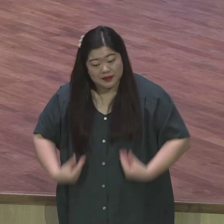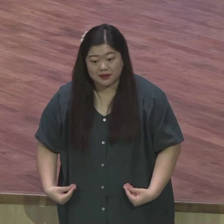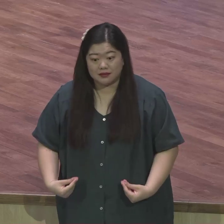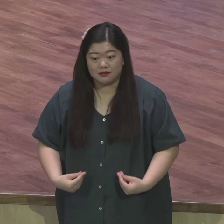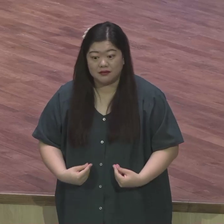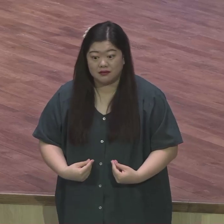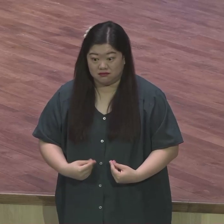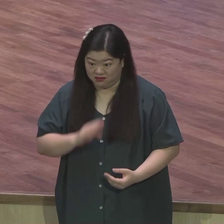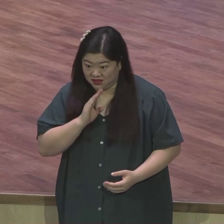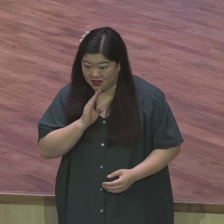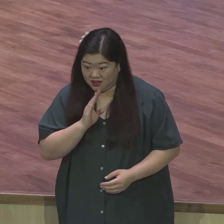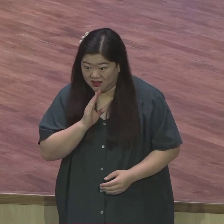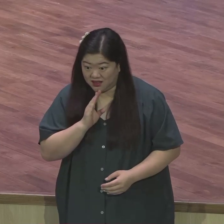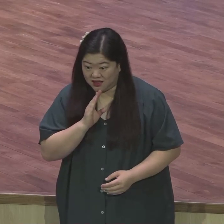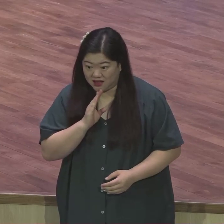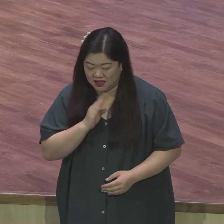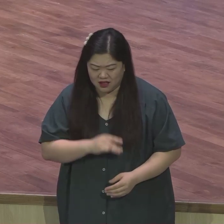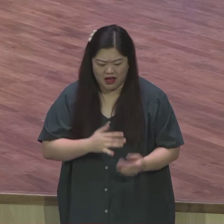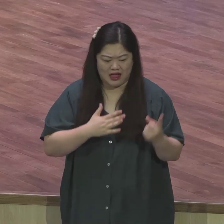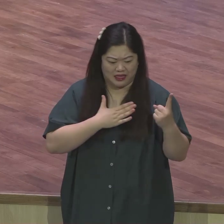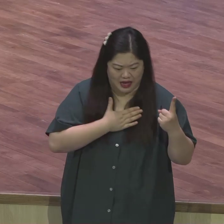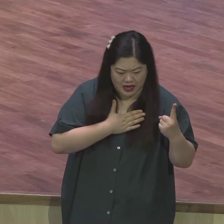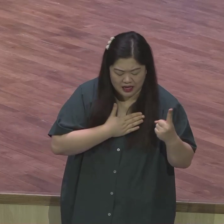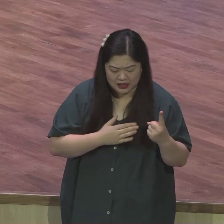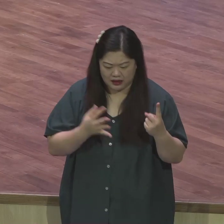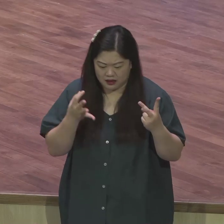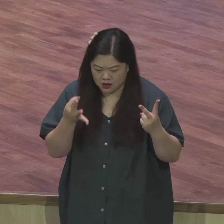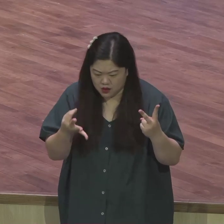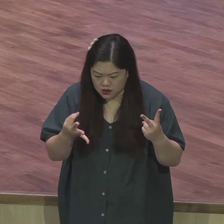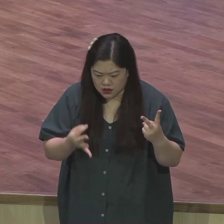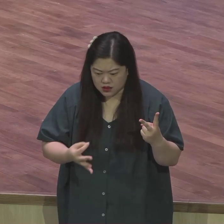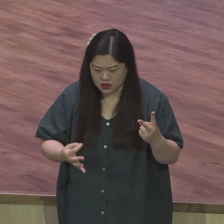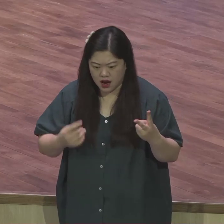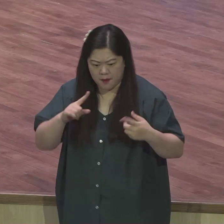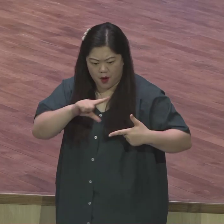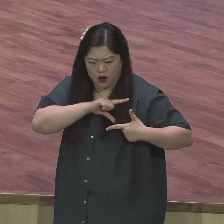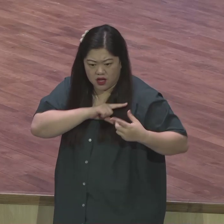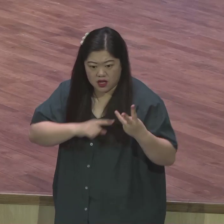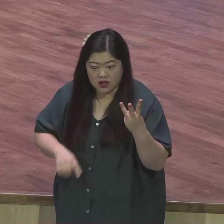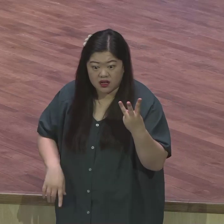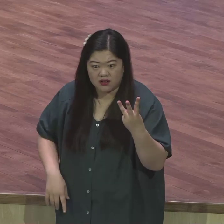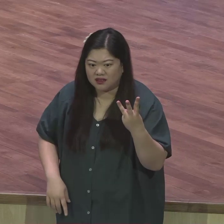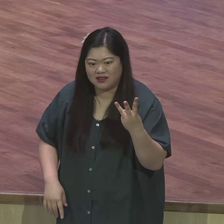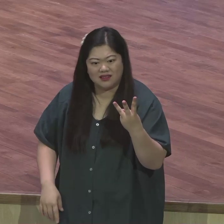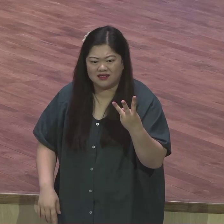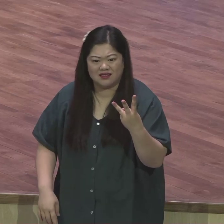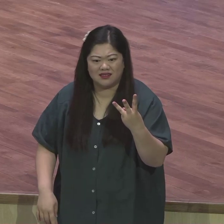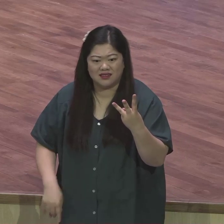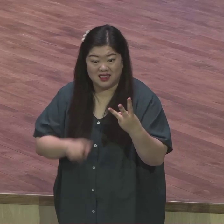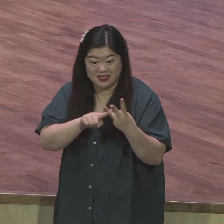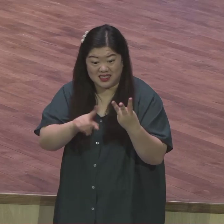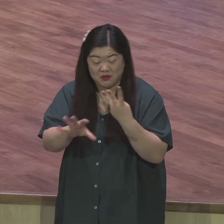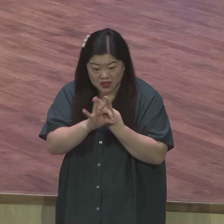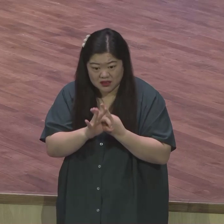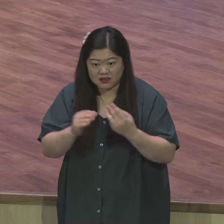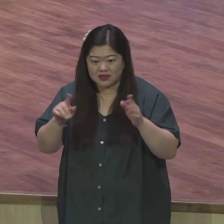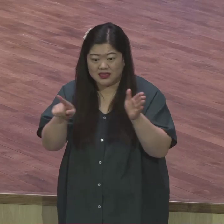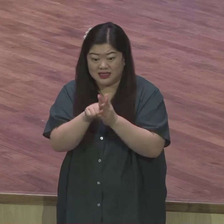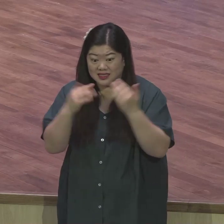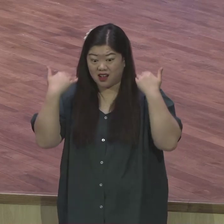나중심 물질중심 이 세상 동기 가지고 살면 절대 신앙생장 안돼 영적